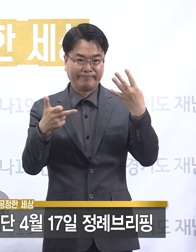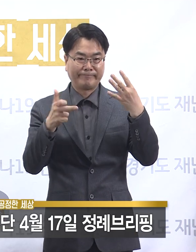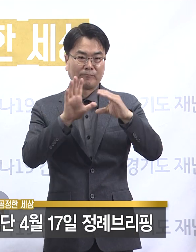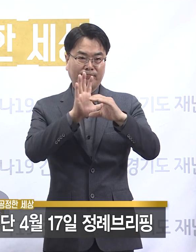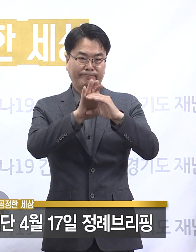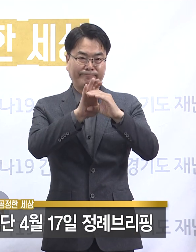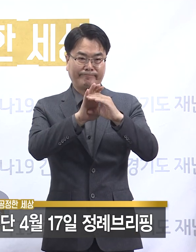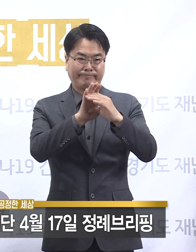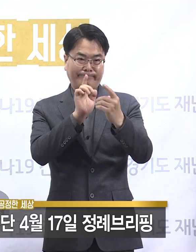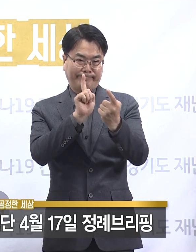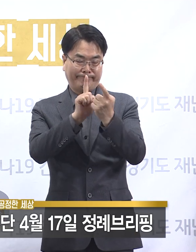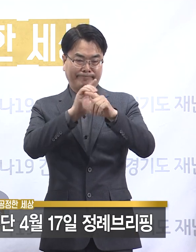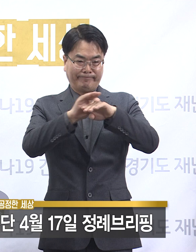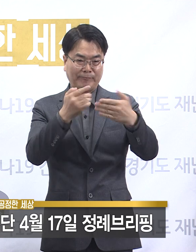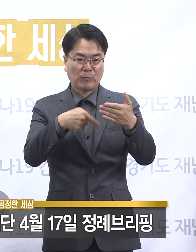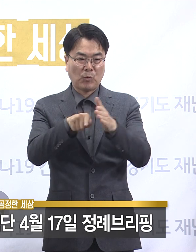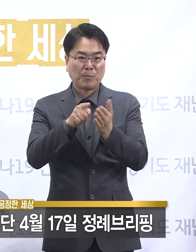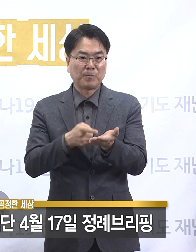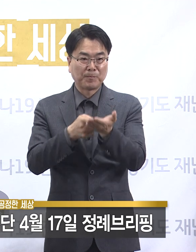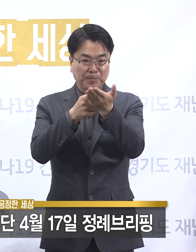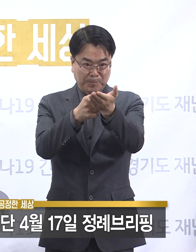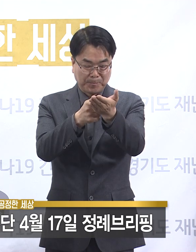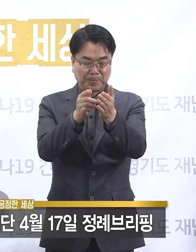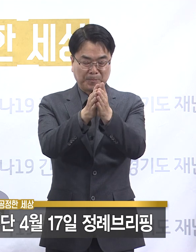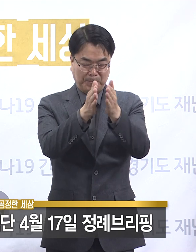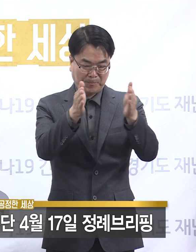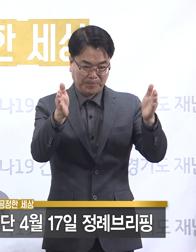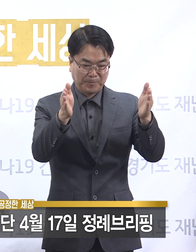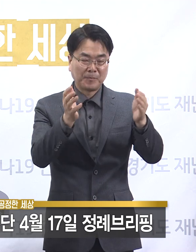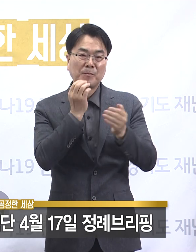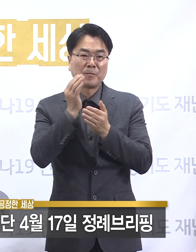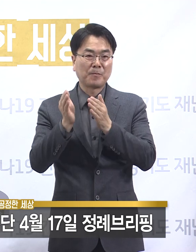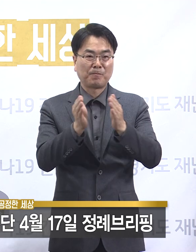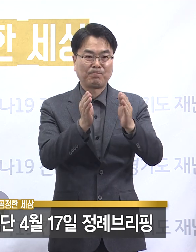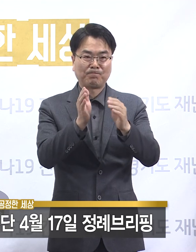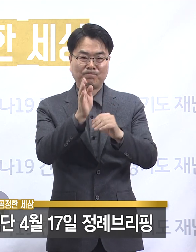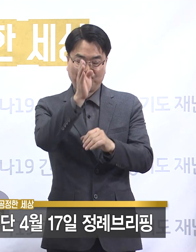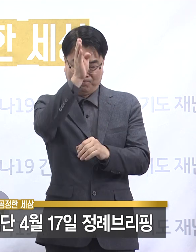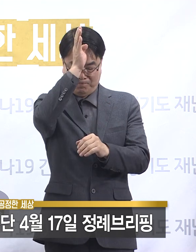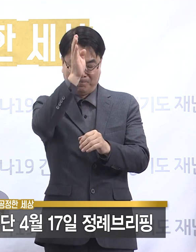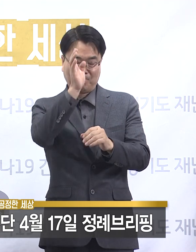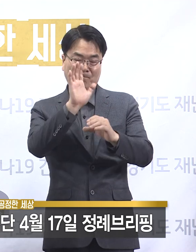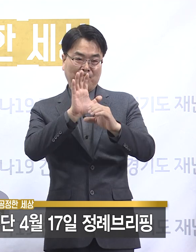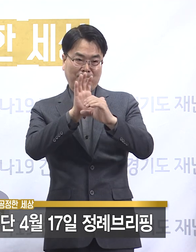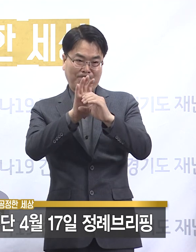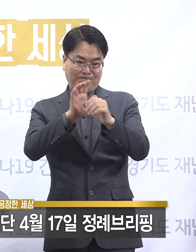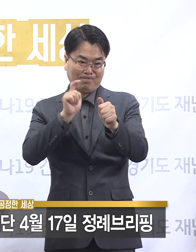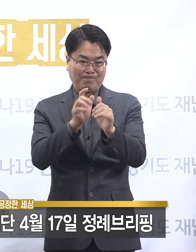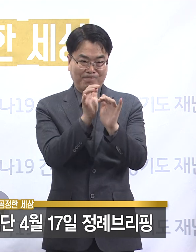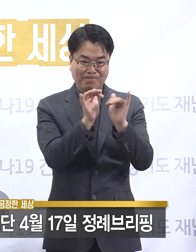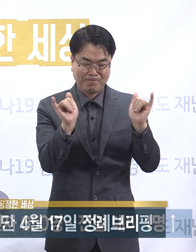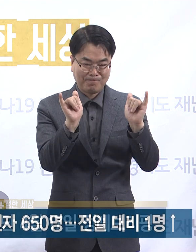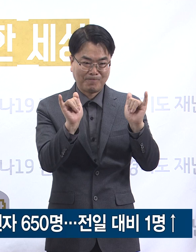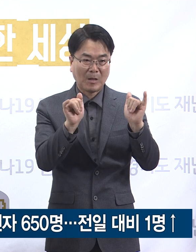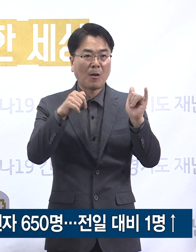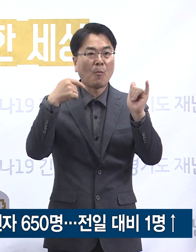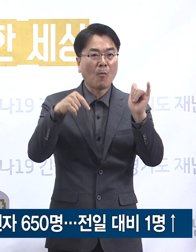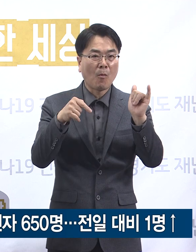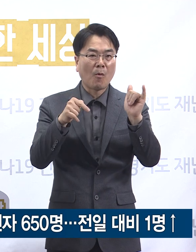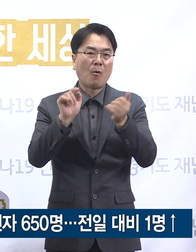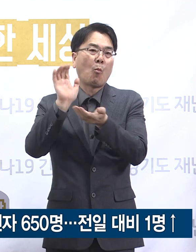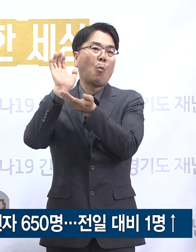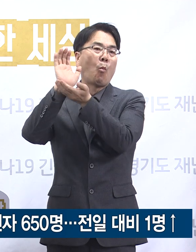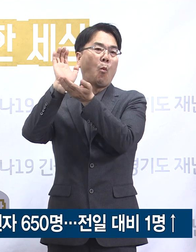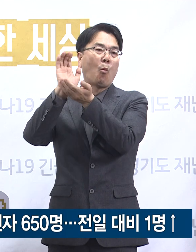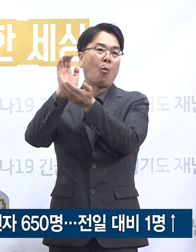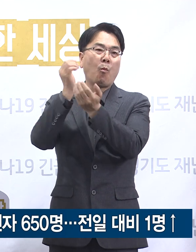대응 관련 정례 브리핑을 시작하겠습니다. 경기도 확진자 발생 현황입니다. 질병관리본부의 발표에 따르면